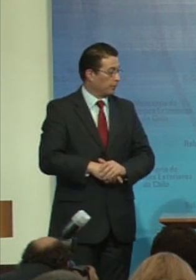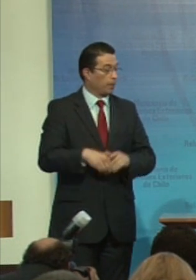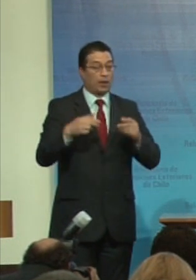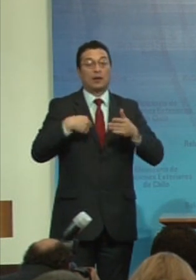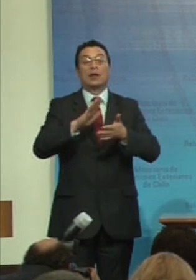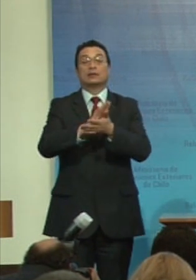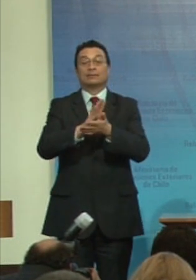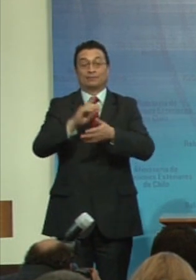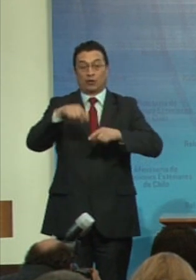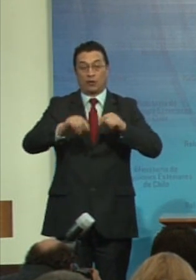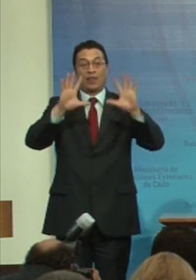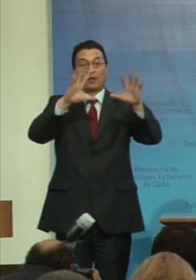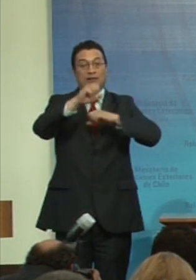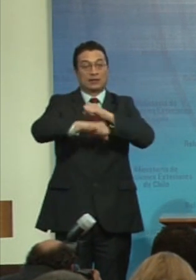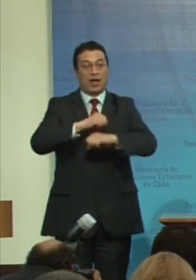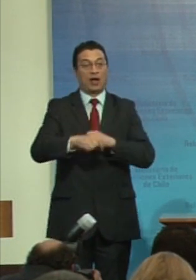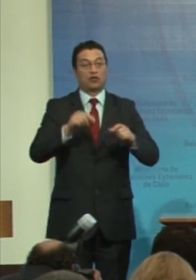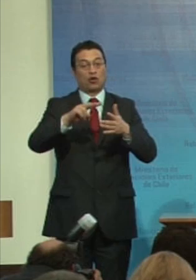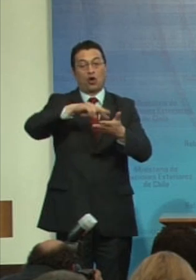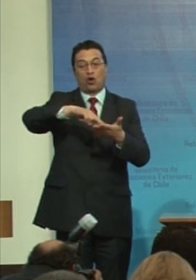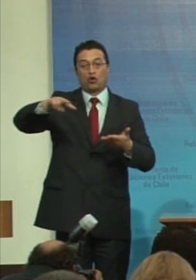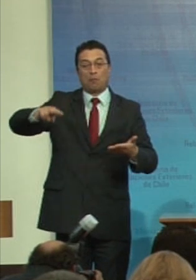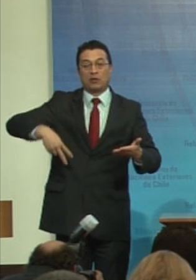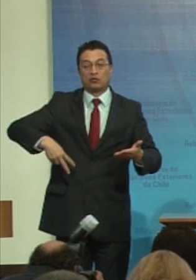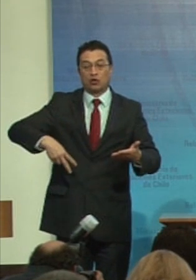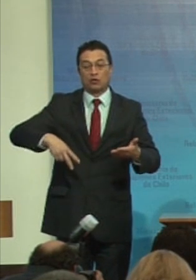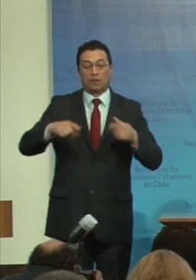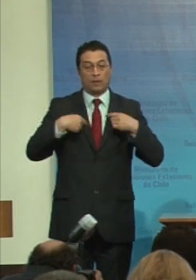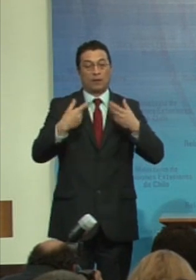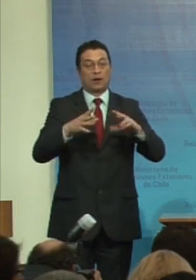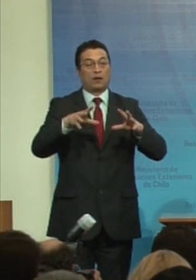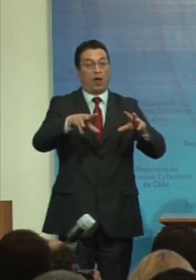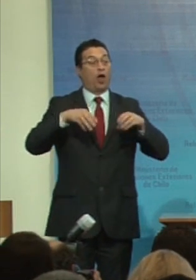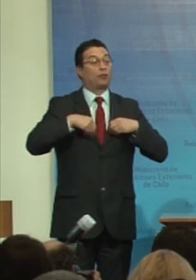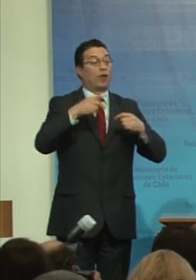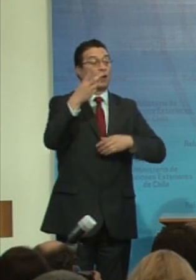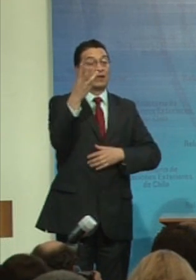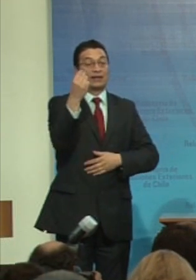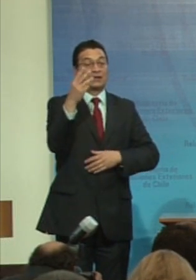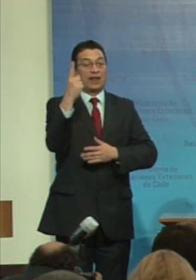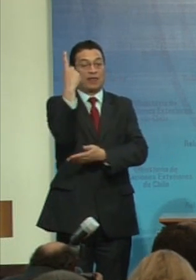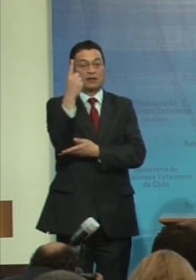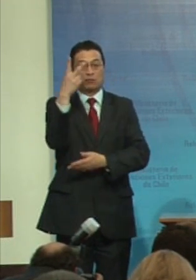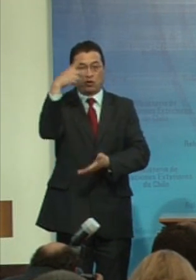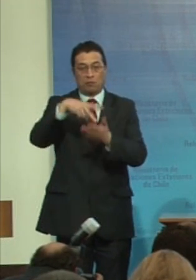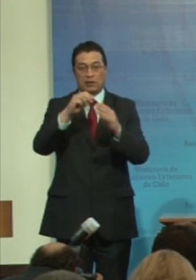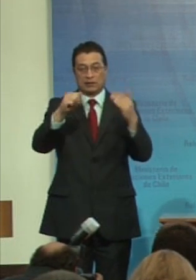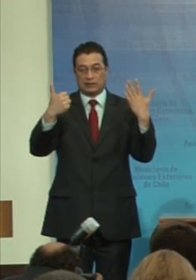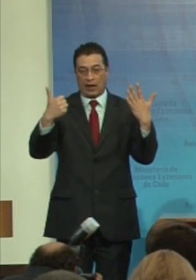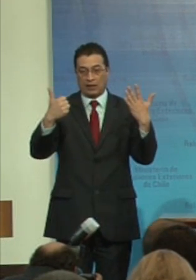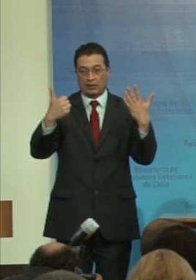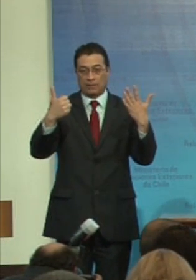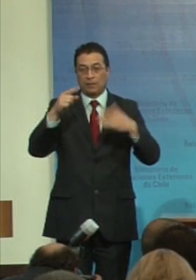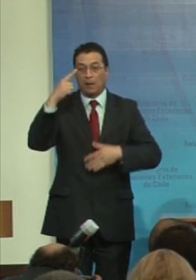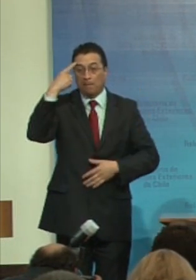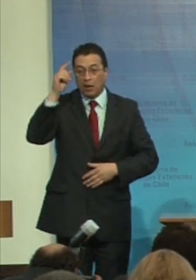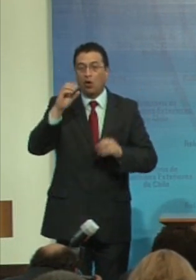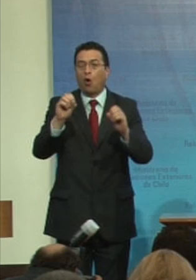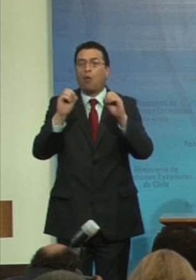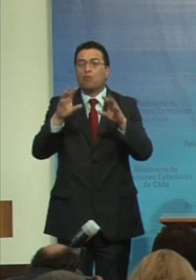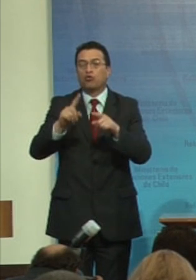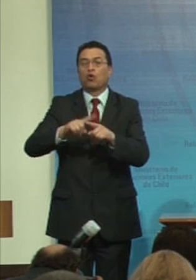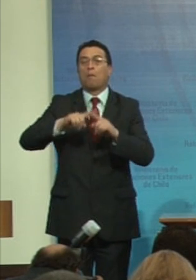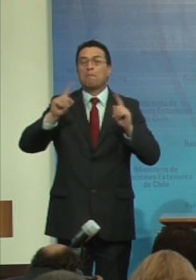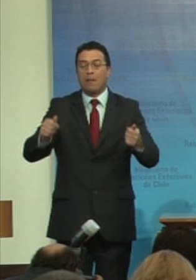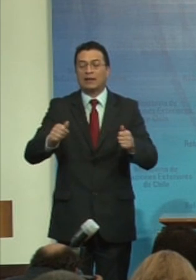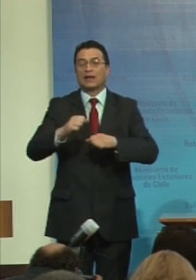Celebramos hoy el décimo aniversario de la Convención, adoptada el 13 de diciembre de 2006. Pero son muchos más